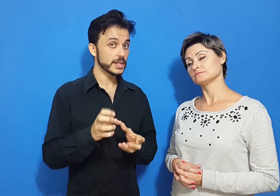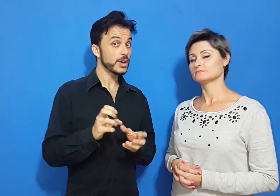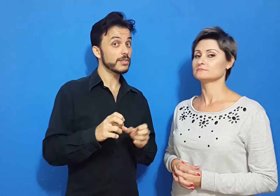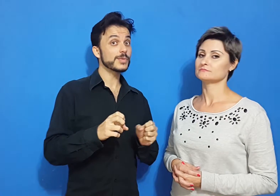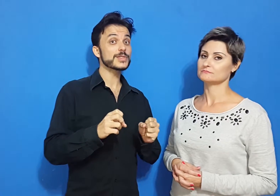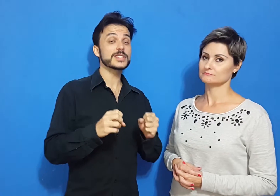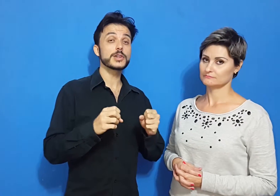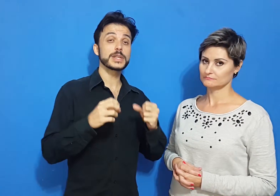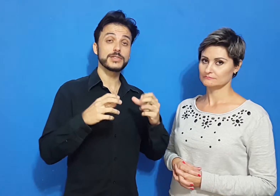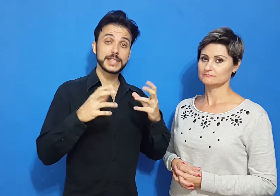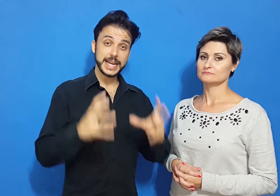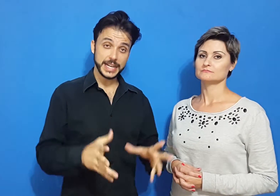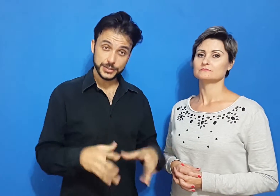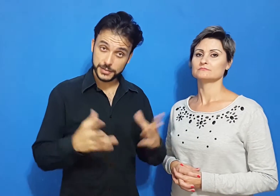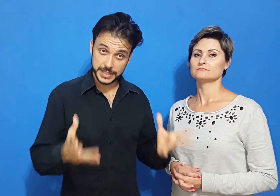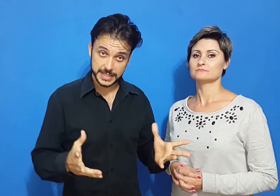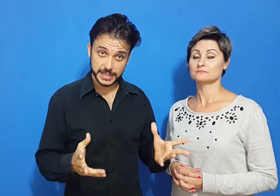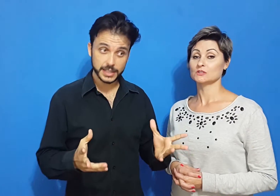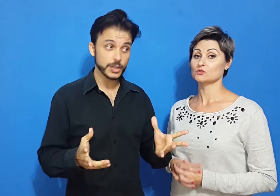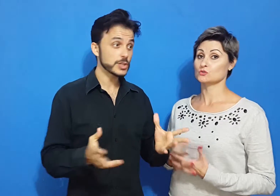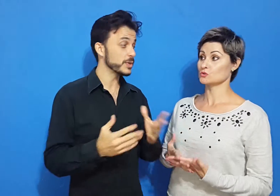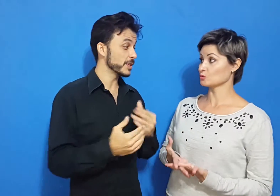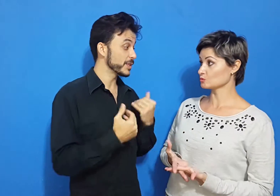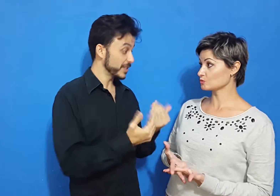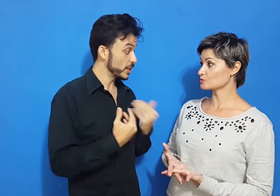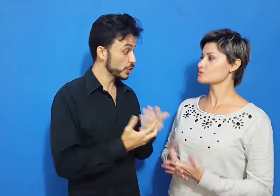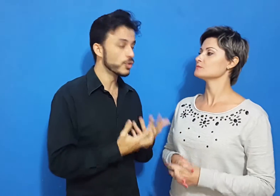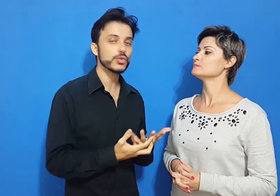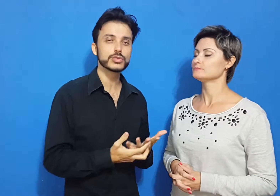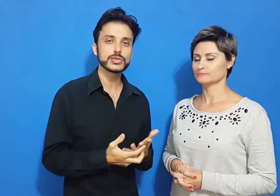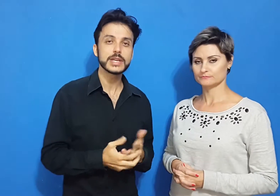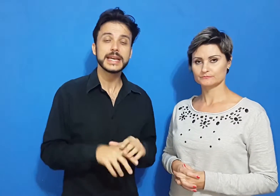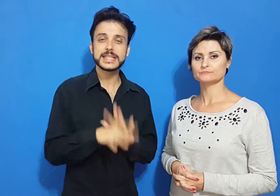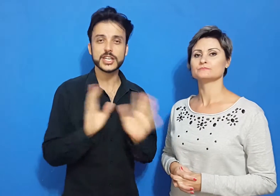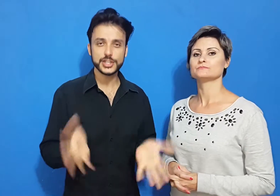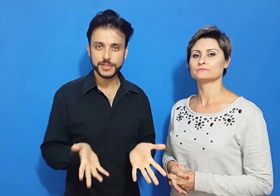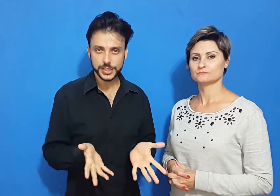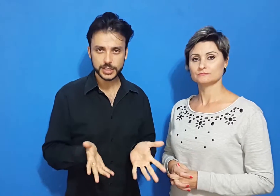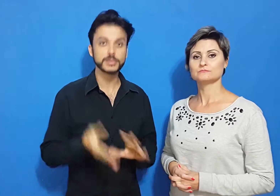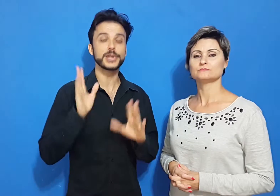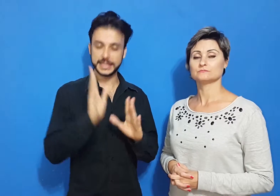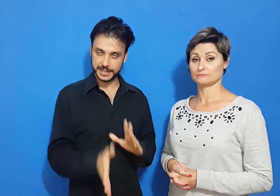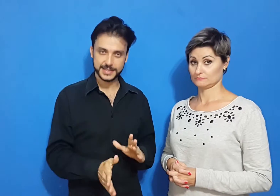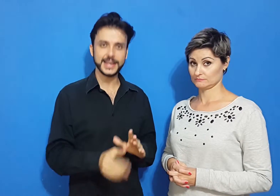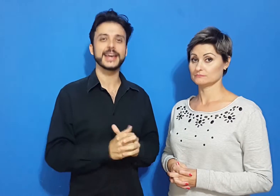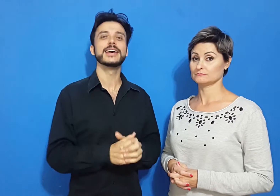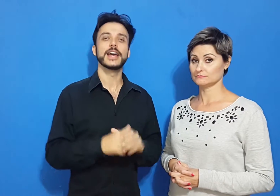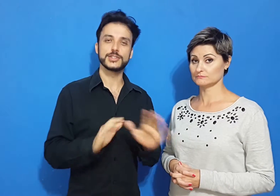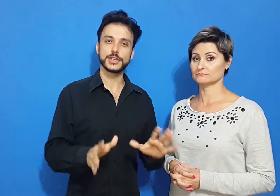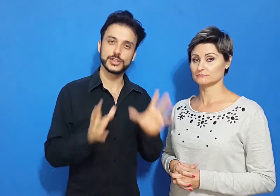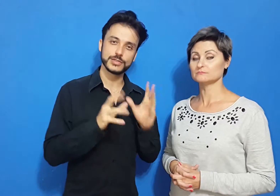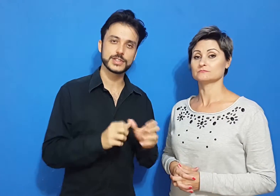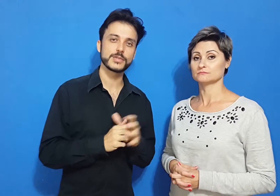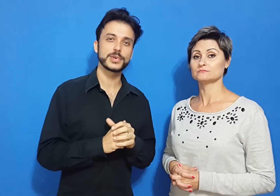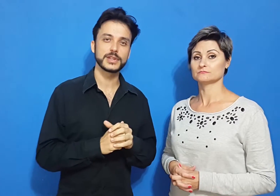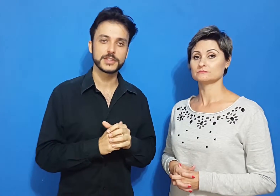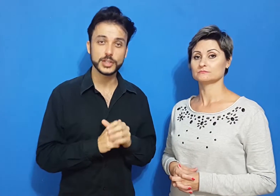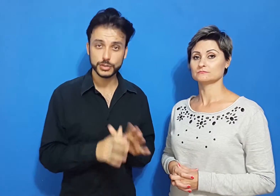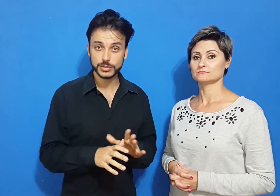-lo, dizendo, ah, vamos fazer uma atividade física que nós possamos fazer juntos e que seja divertido, porque dança é, é divertido e vocês vão poder fazer